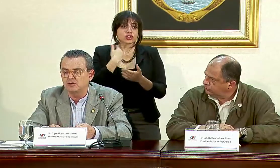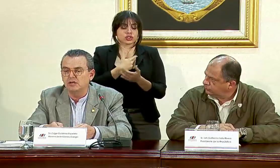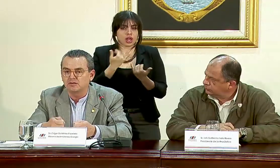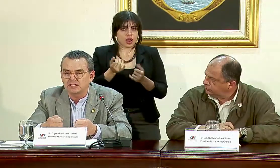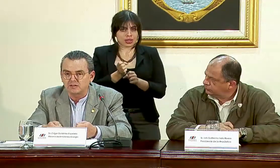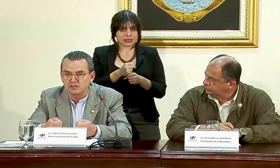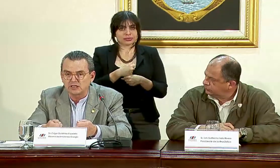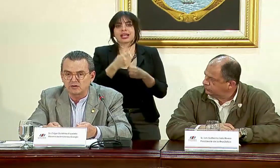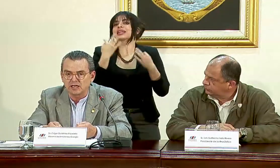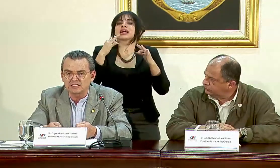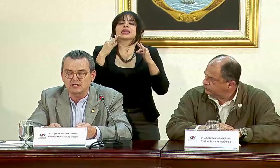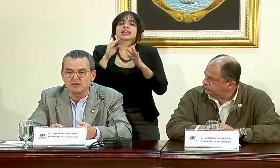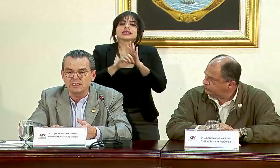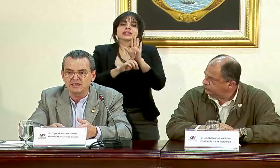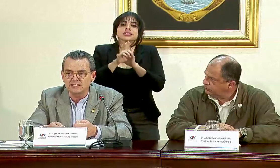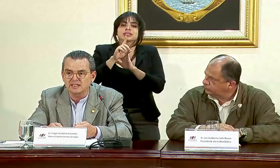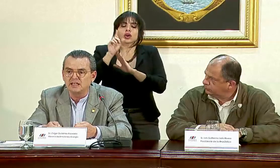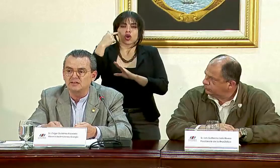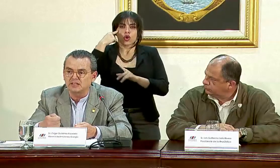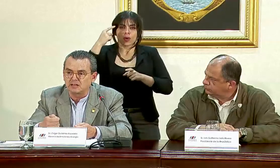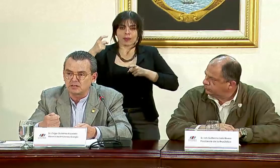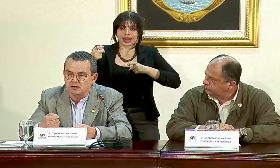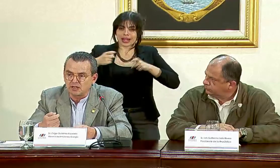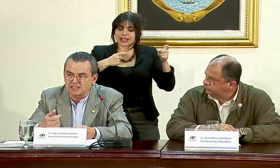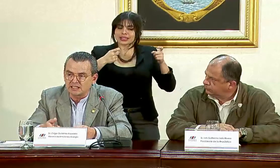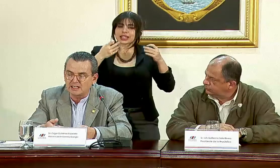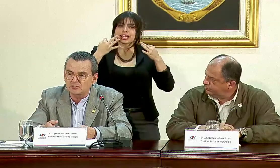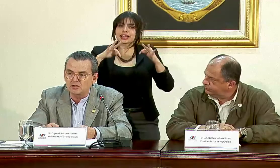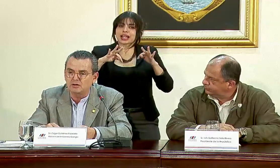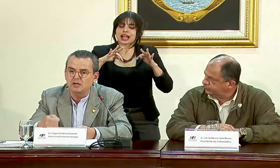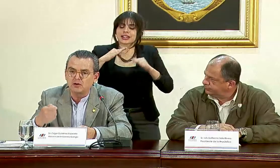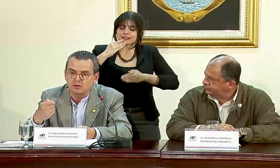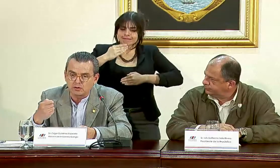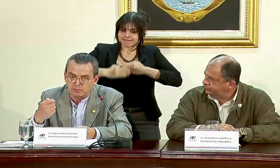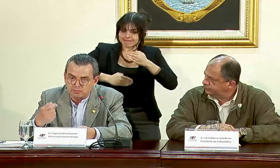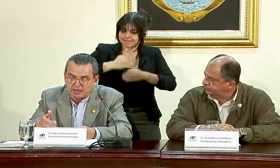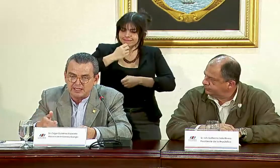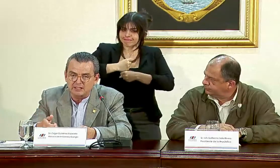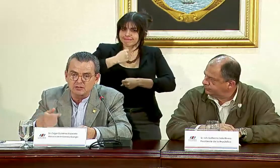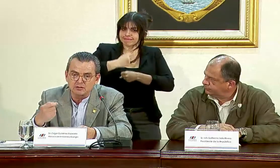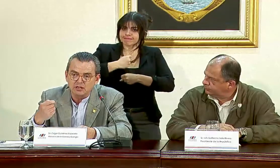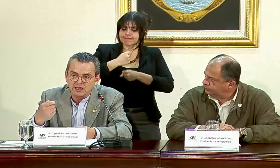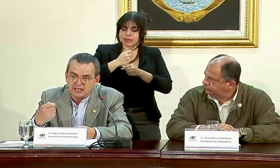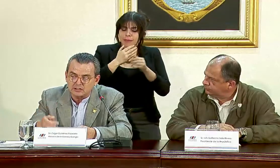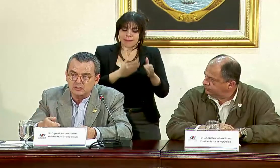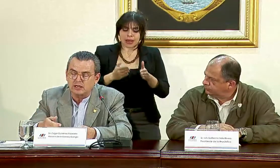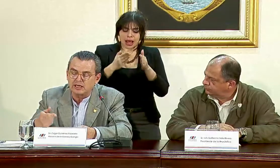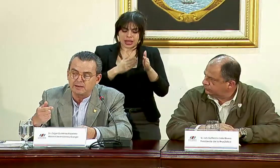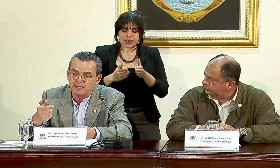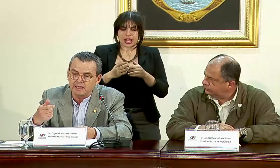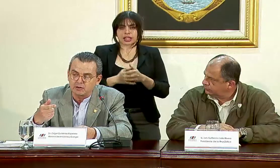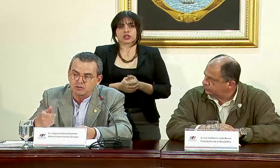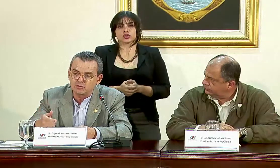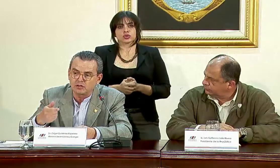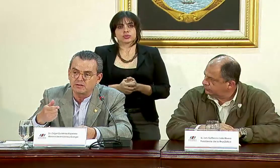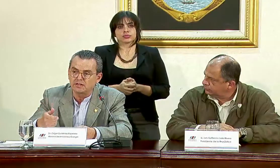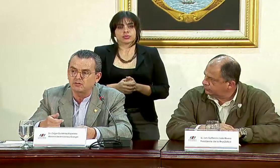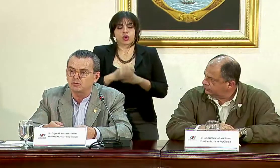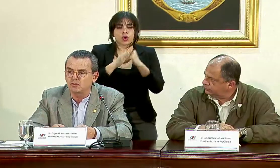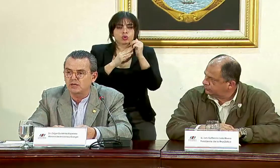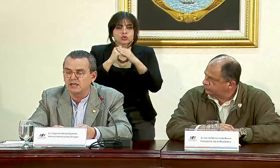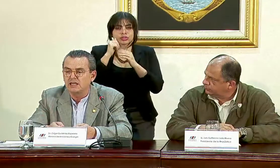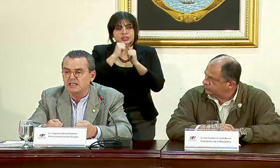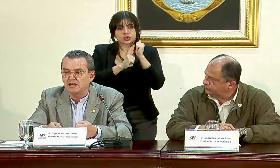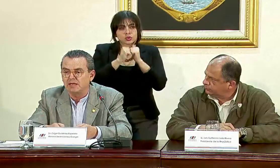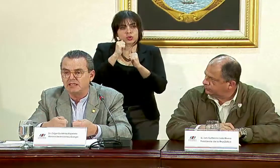haciendo, tratando de desarrollar esa gobernanza, tratando de desarrollar esa gestión, planeando construcción de